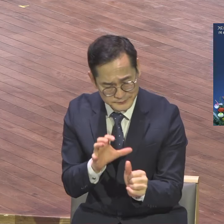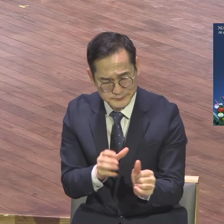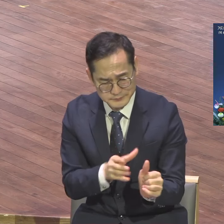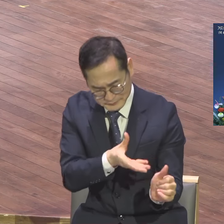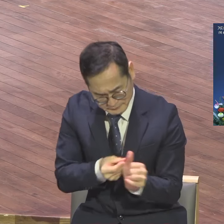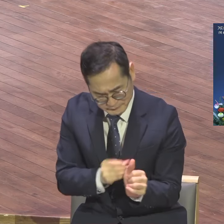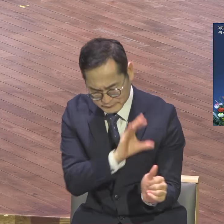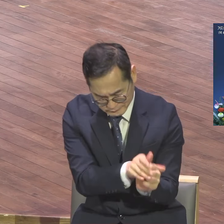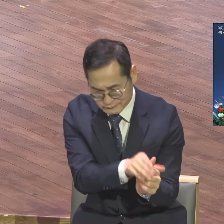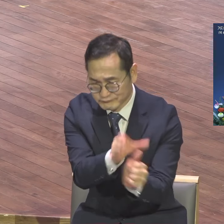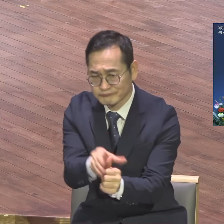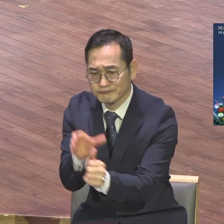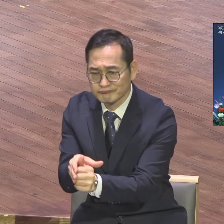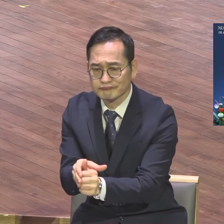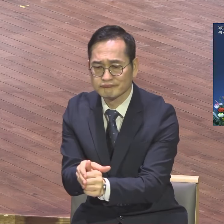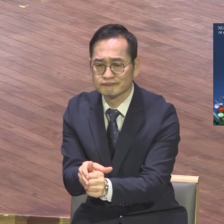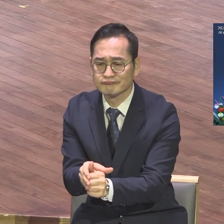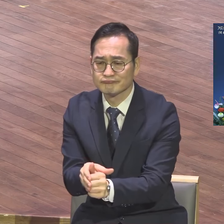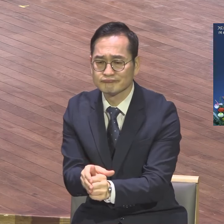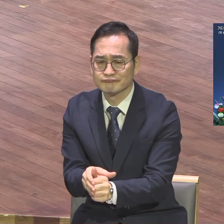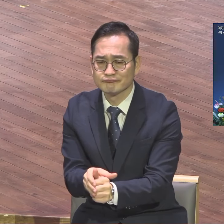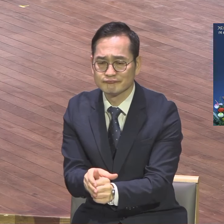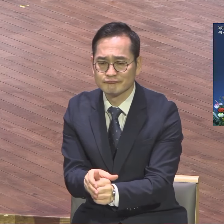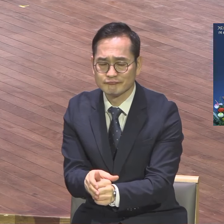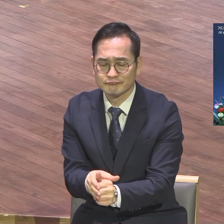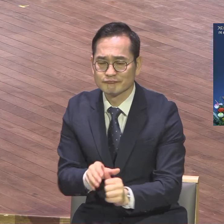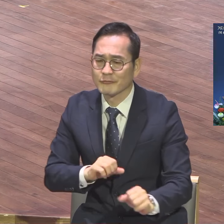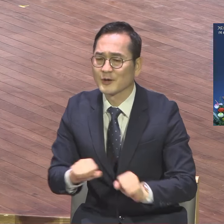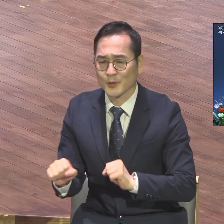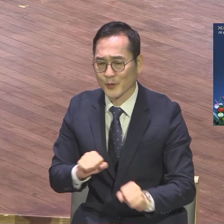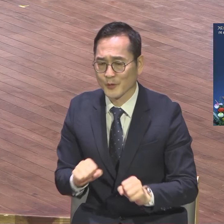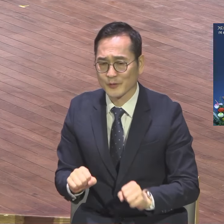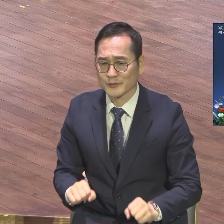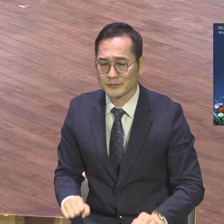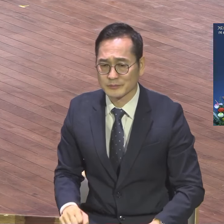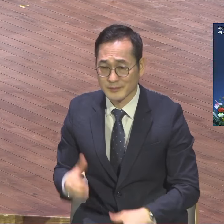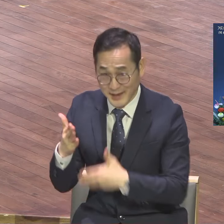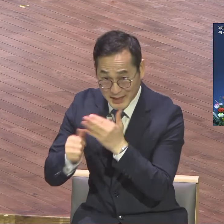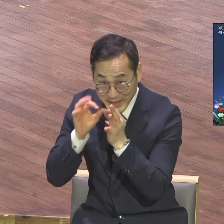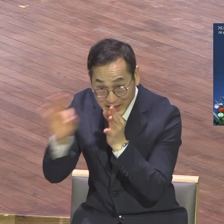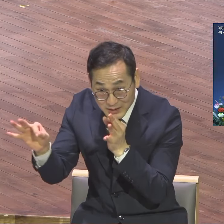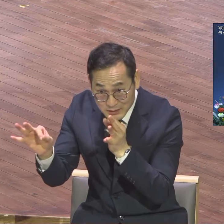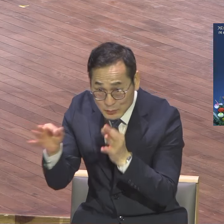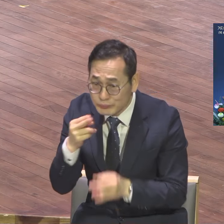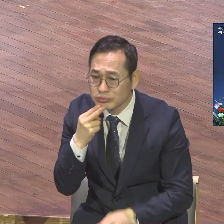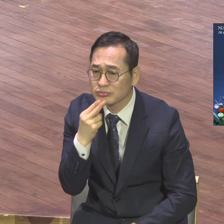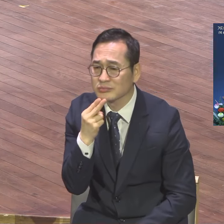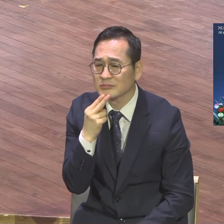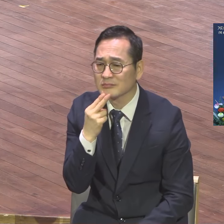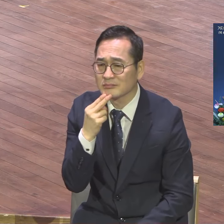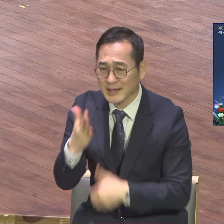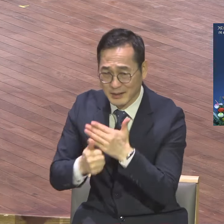않을 걸 성경에 짜다 적어놓고 사기칩니까. 하나님이 거짓말하십니까.